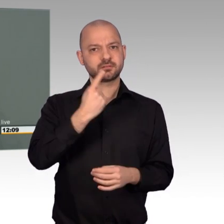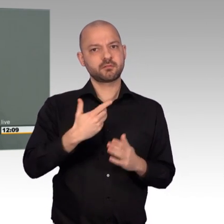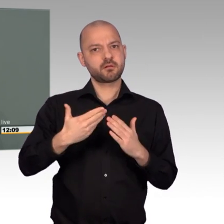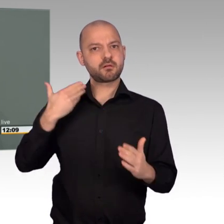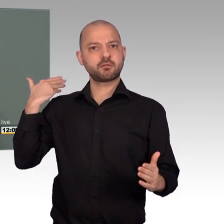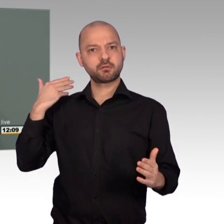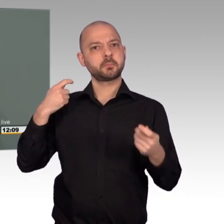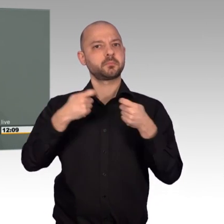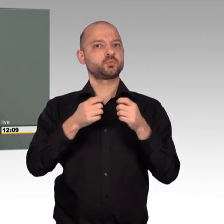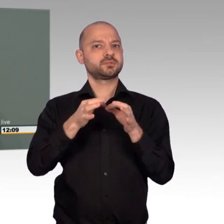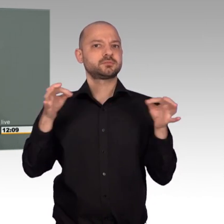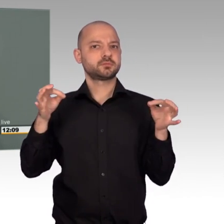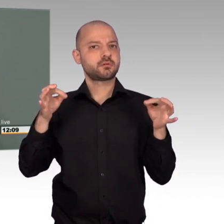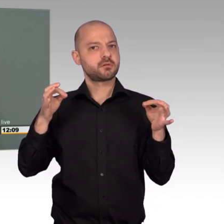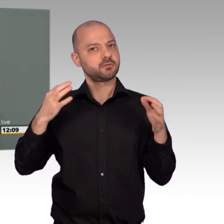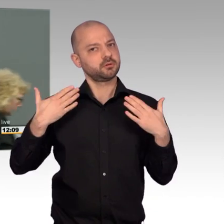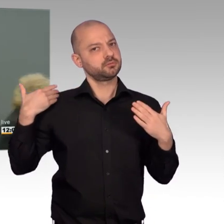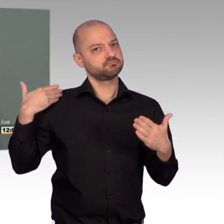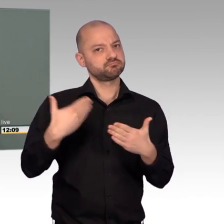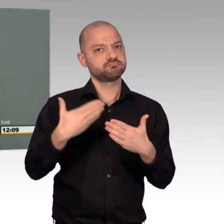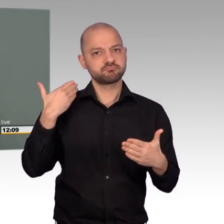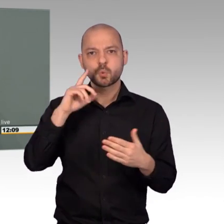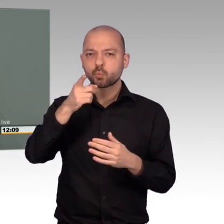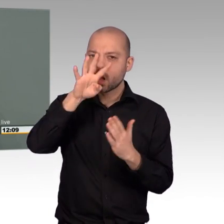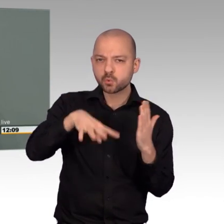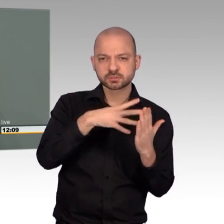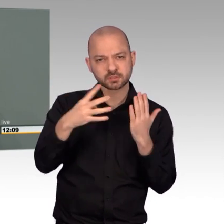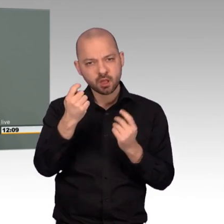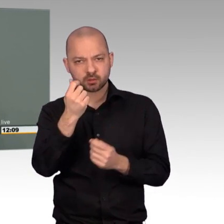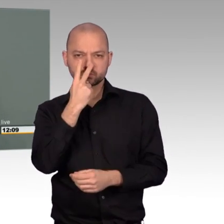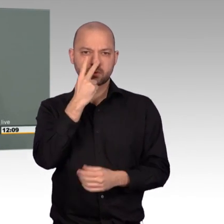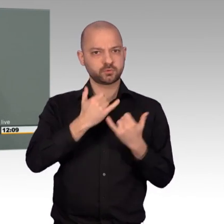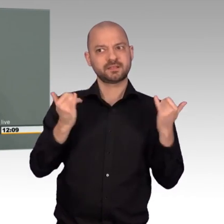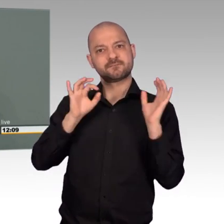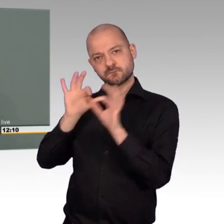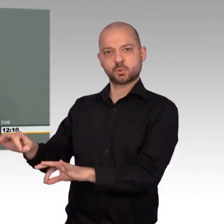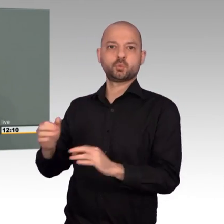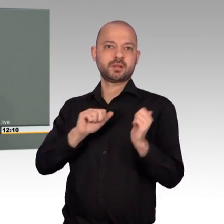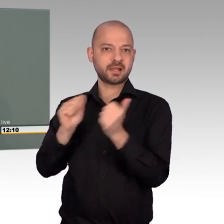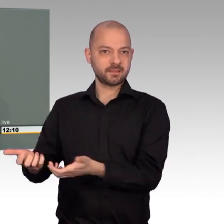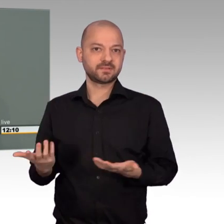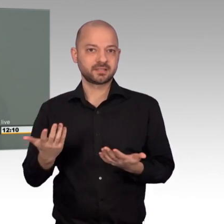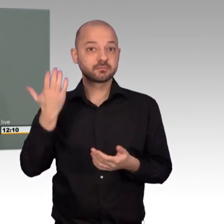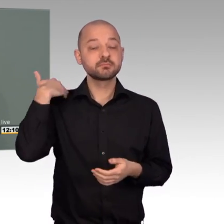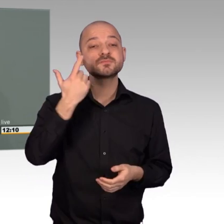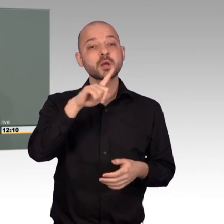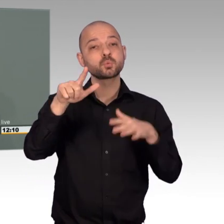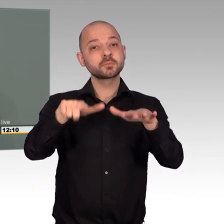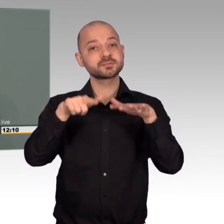weiter erhöhen müssen. Nicht nur, aber auch für die Menschen im Nahen und Mittleren Osten. Das ist ein